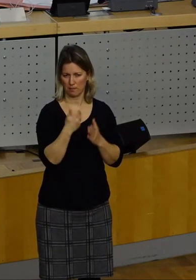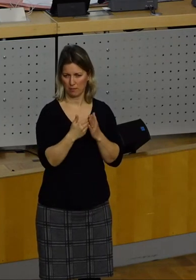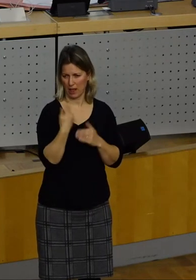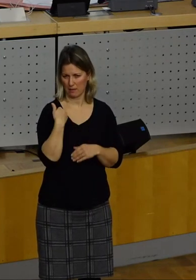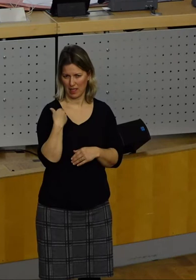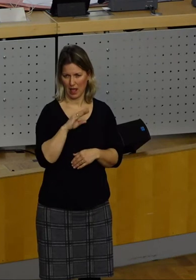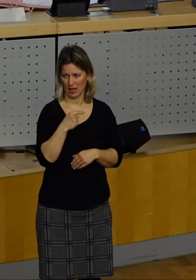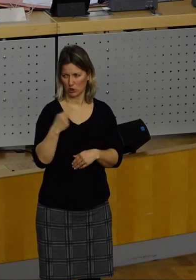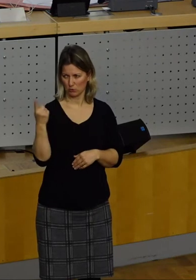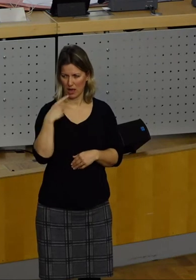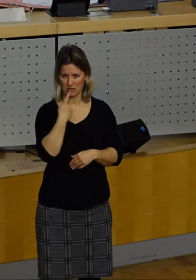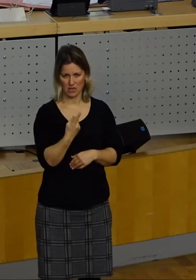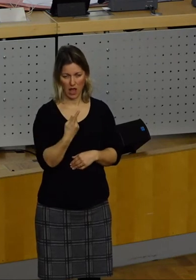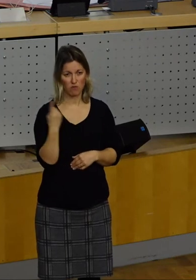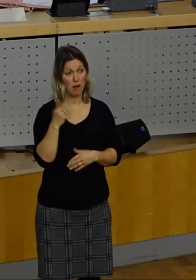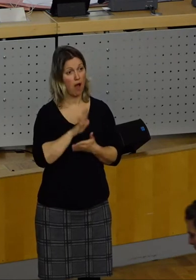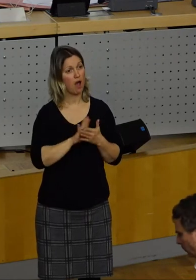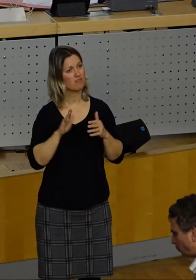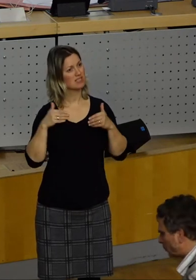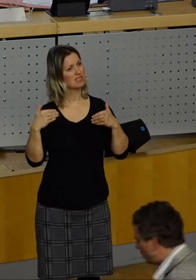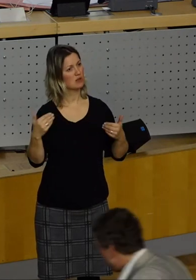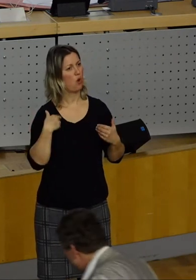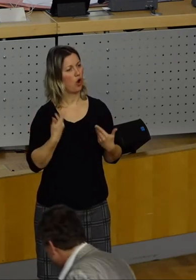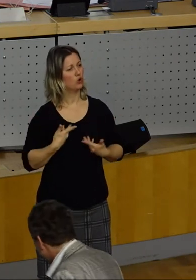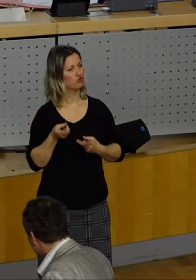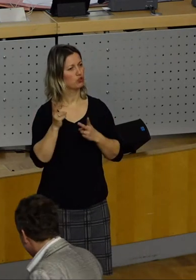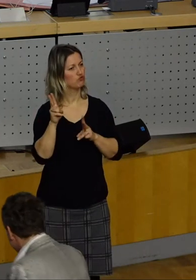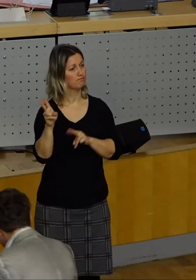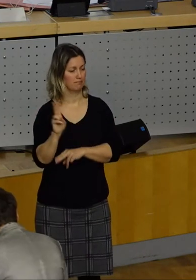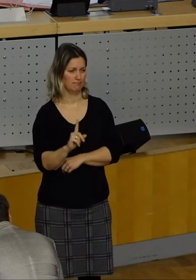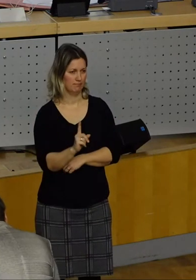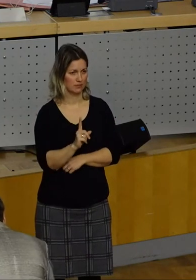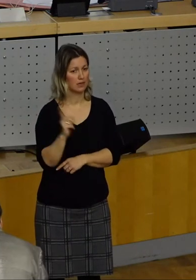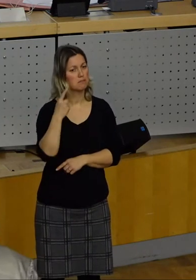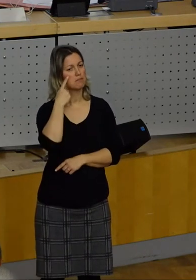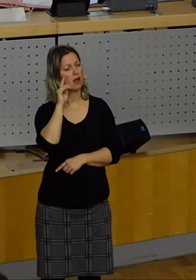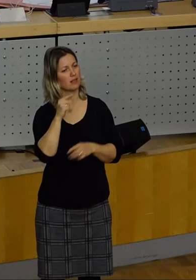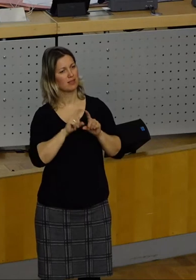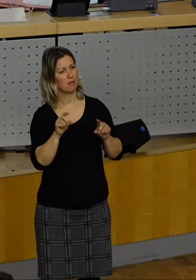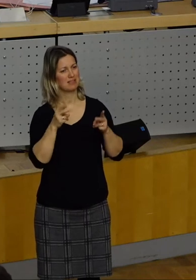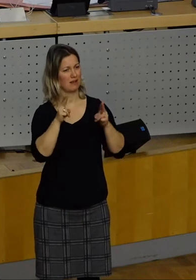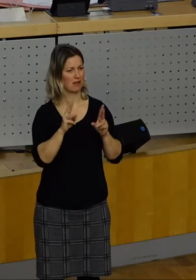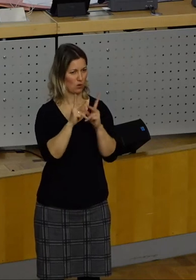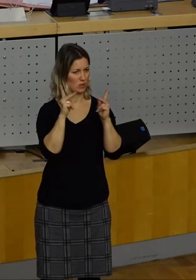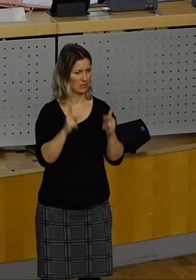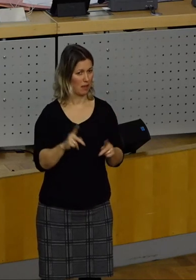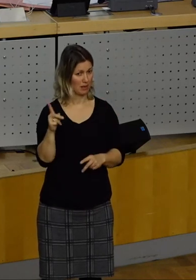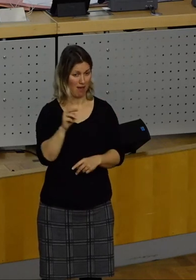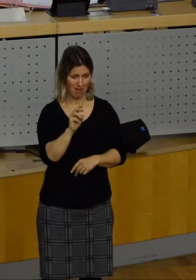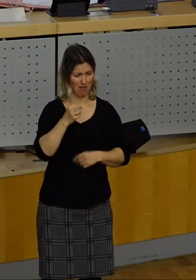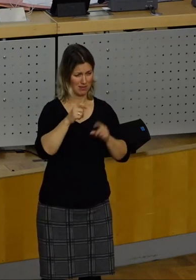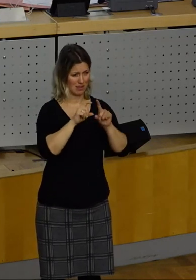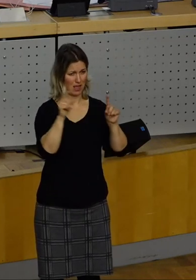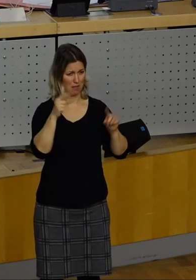Herr Gensch mal hier gebracht hat, weil ich denke, die können nicht so einfach stehen bleiben können. Sie sprechen das Sicherheitskonzept an. Das finde ich interessant, dass Sie das als erstes